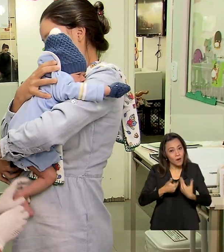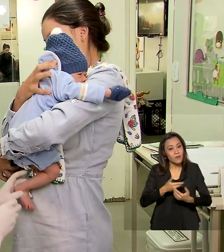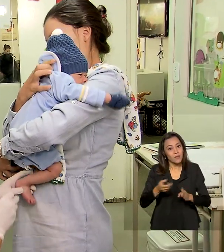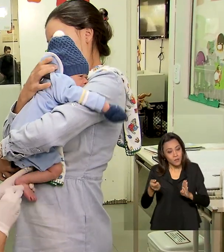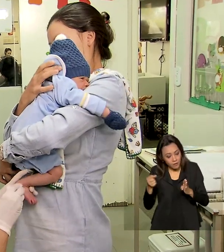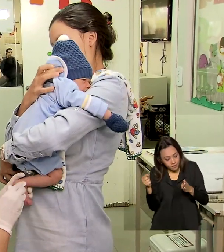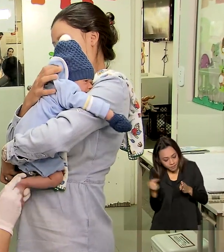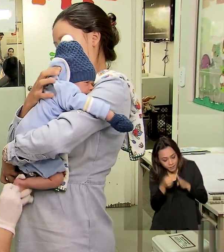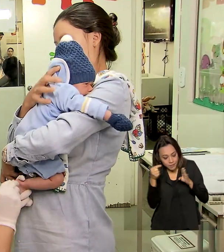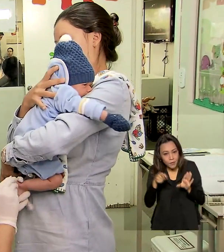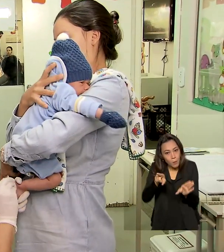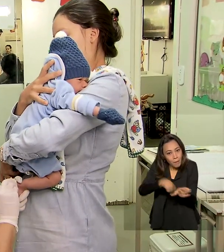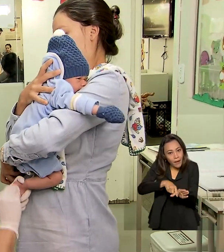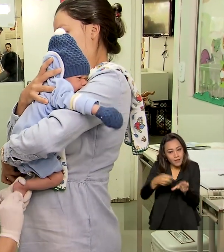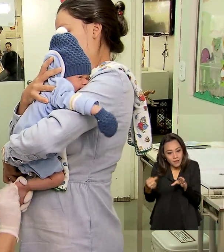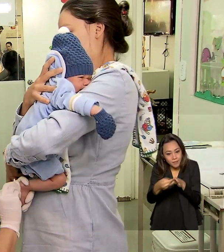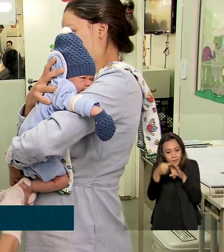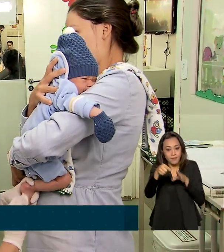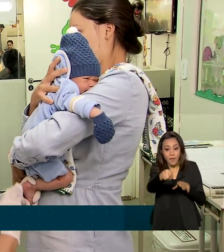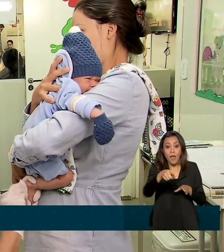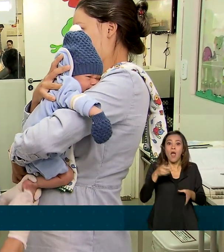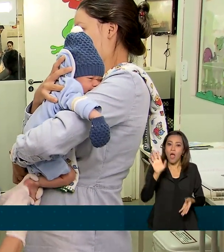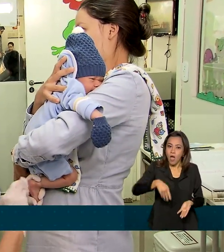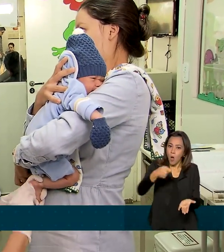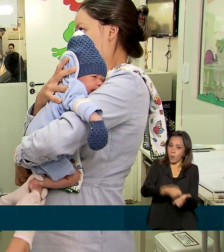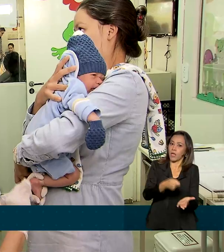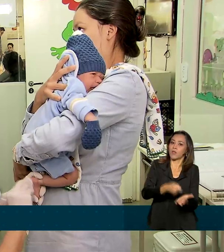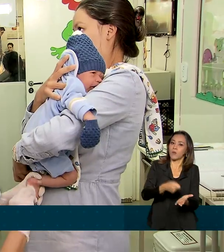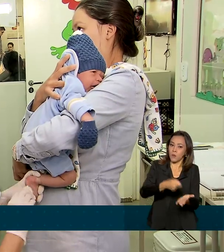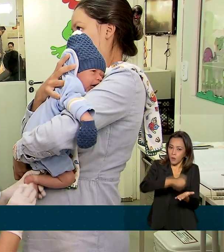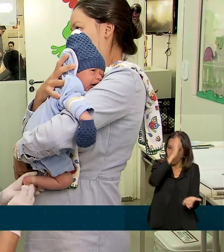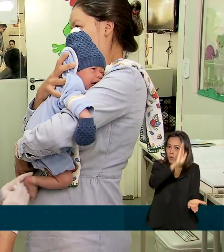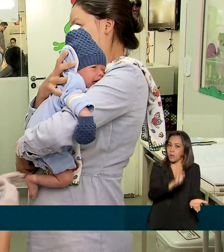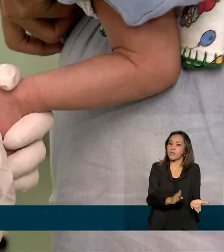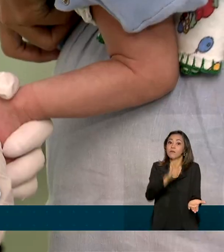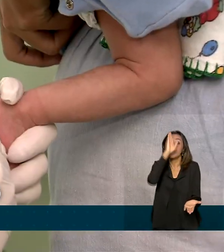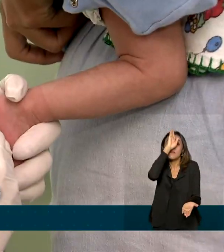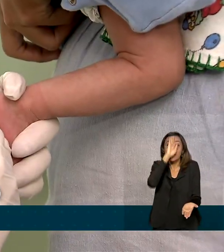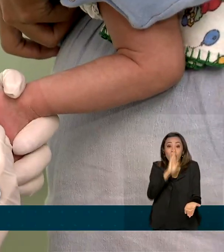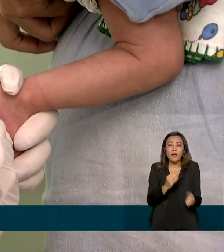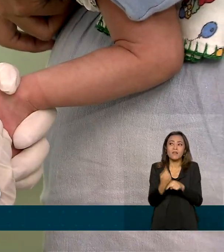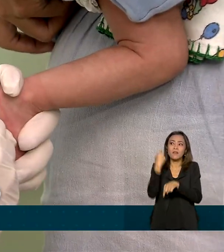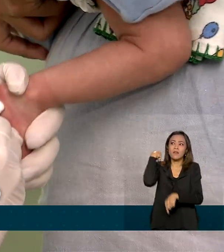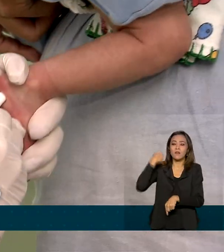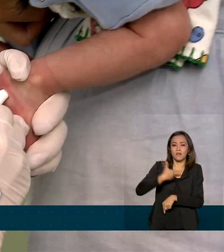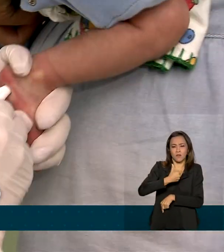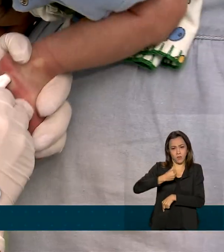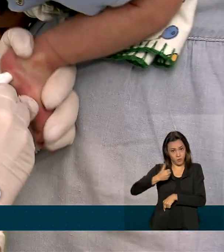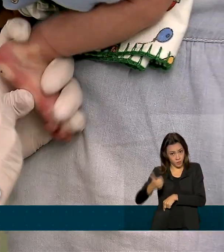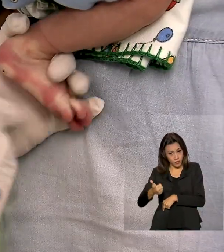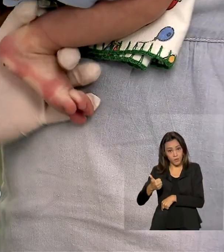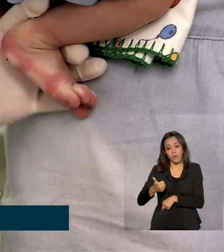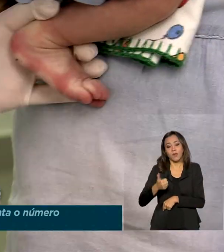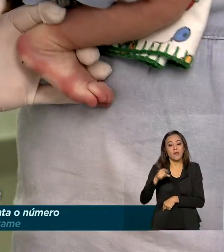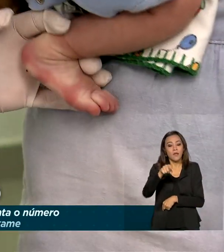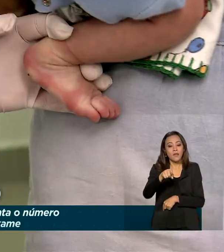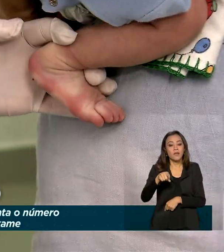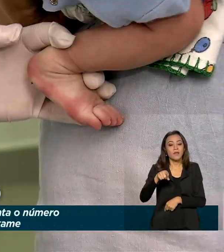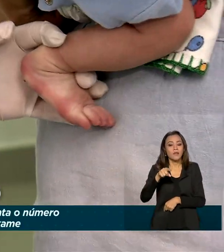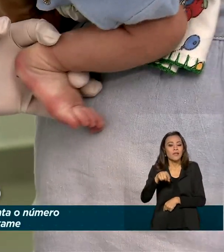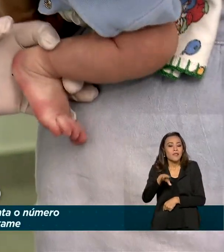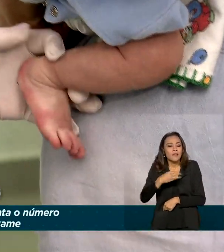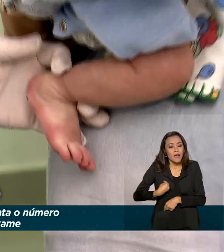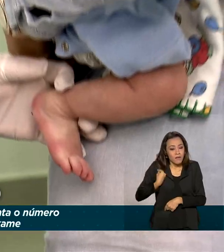O teste do pezinho é obrigatório e gratuito no Brasil desde 2001 e detecta nos primeiros dias de vida da